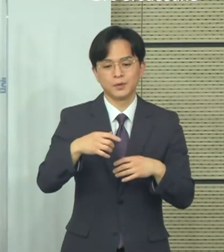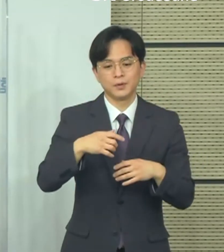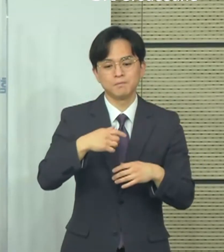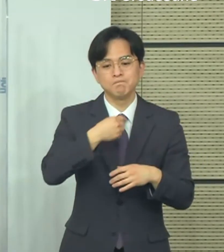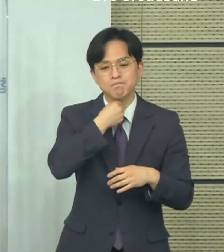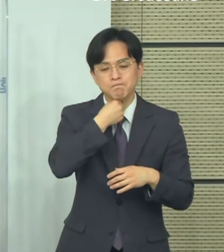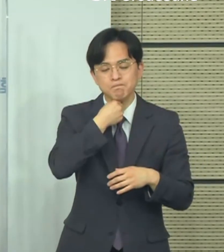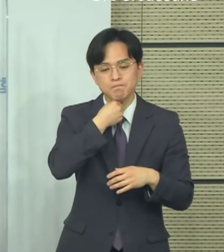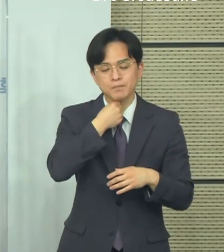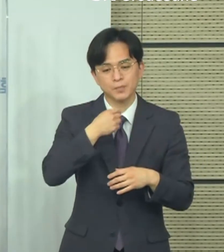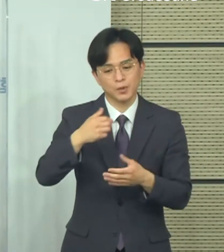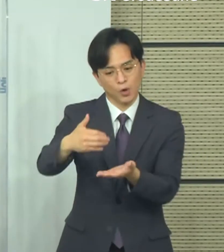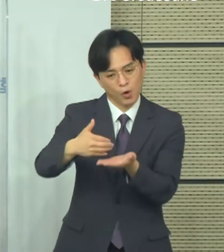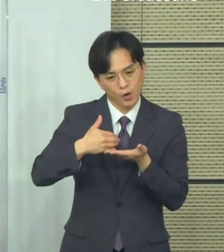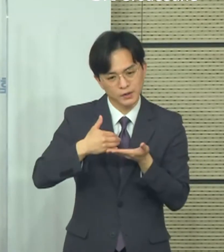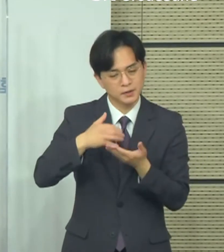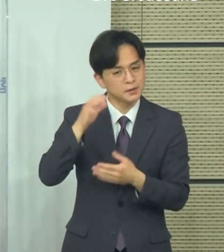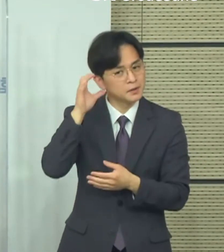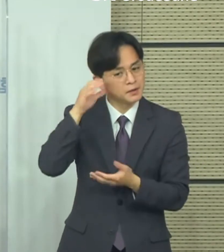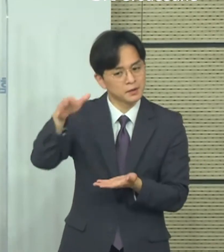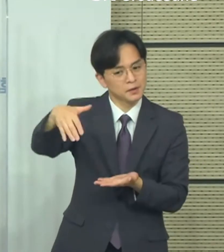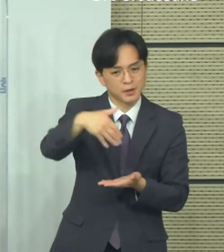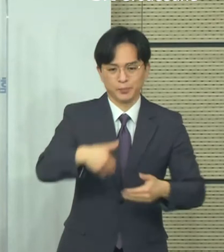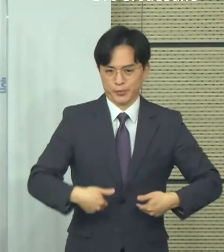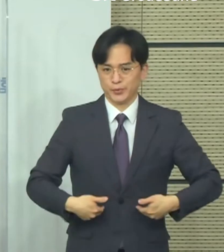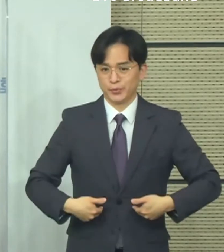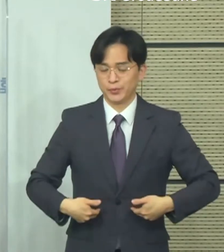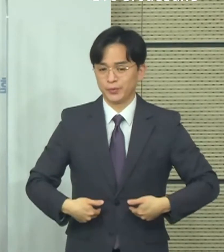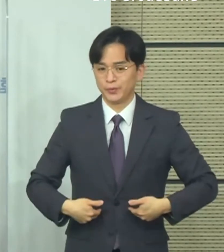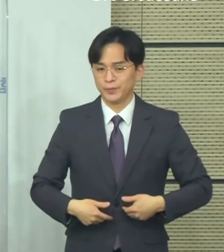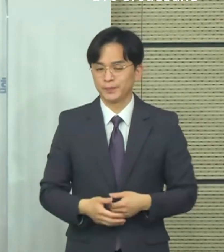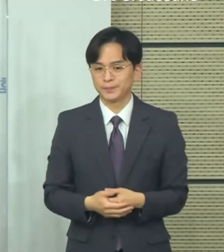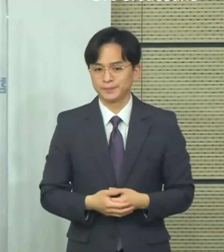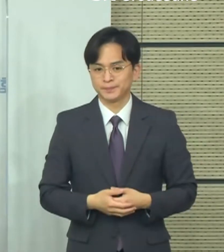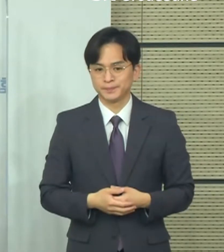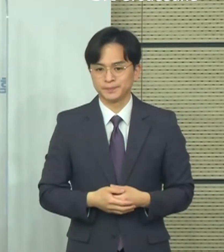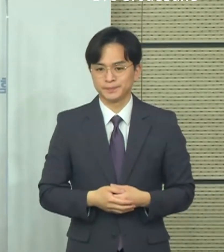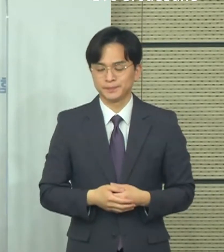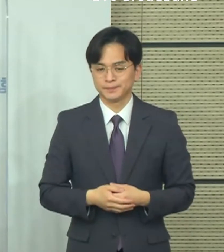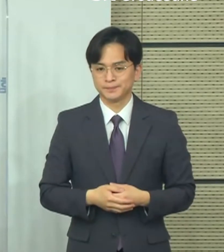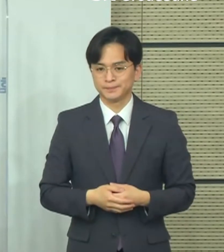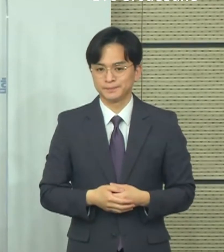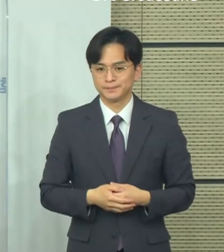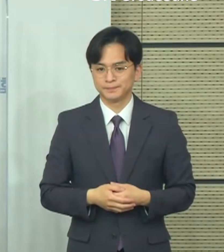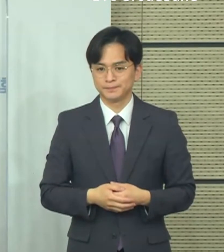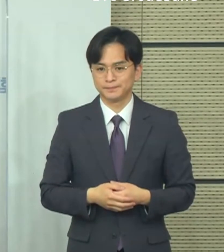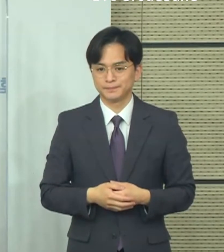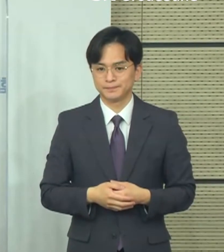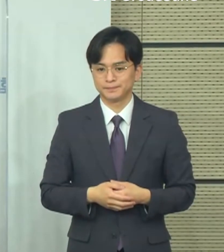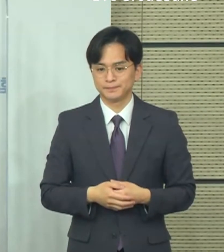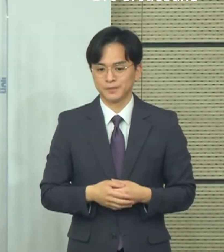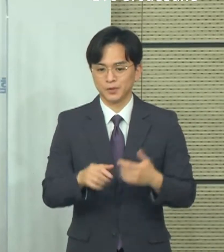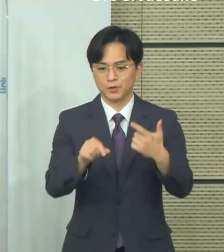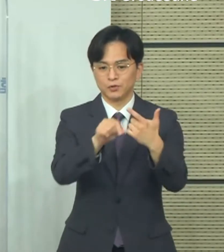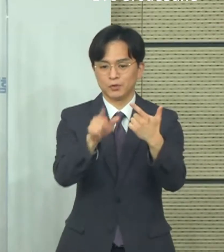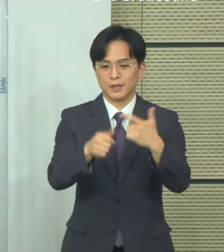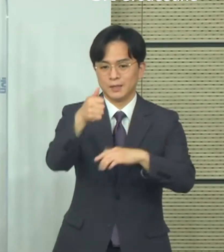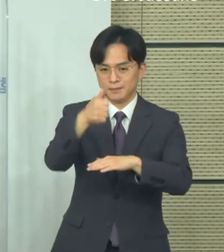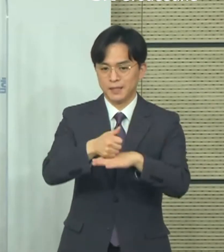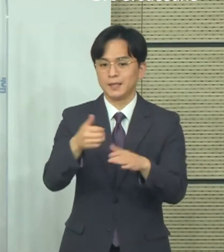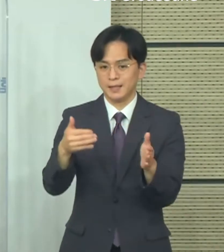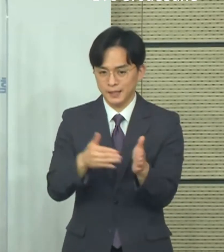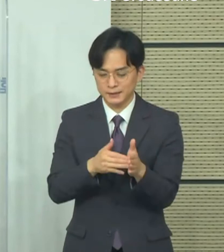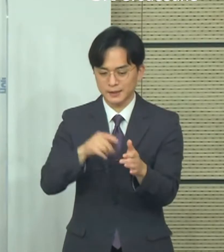이러한 일부 이행기간이 필요하다는 의견들이 필요한지 등에 대해서는 향후 유행 상황과 지역의 의견들을